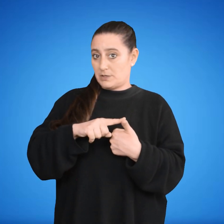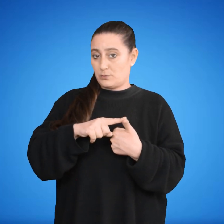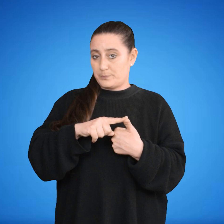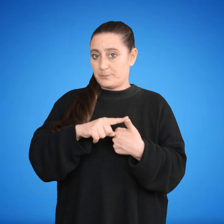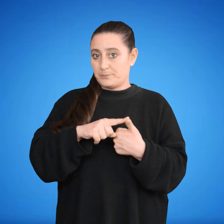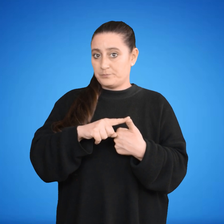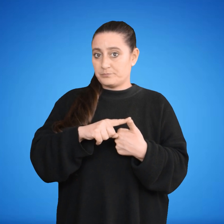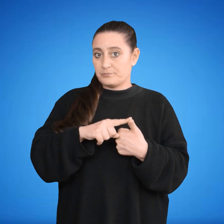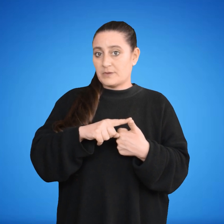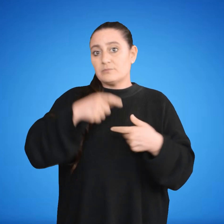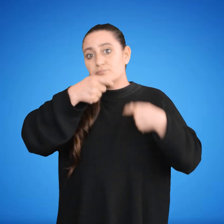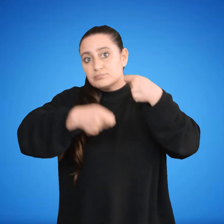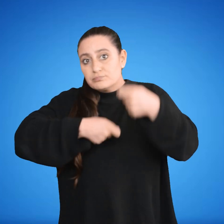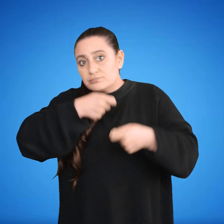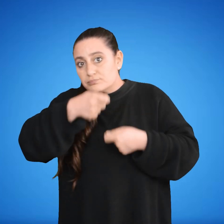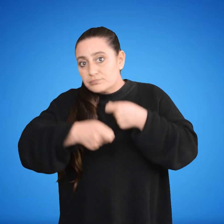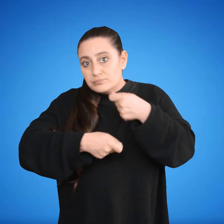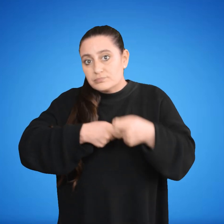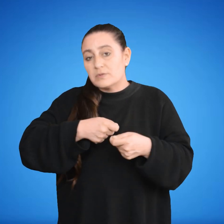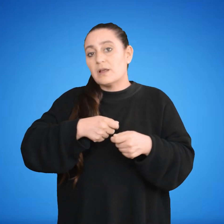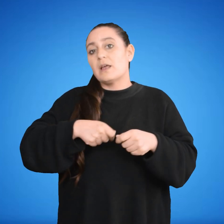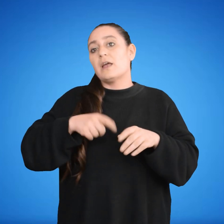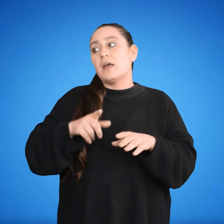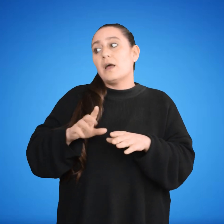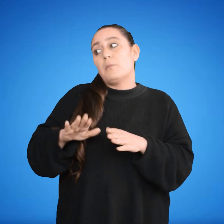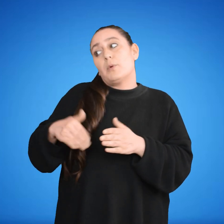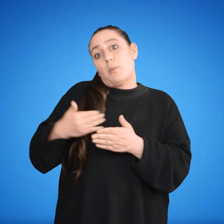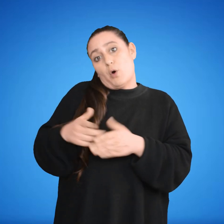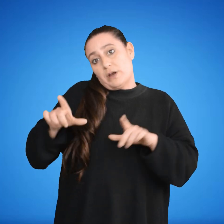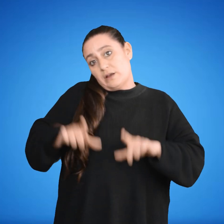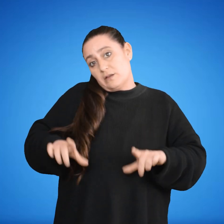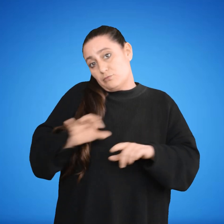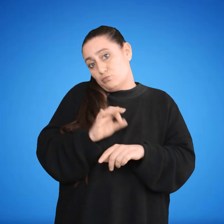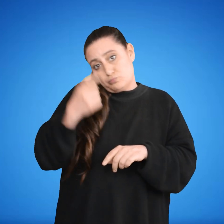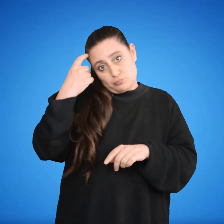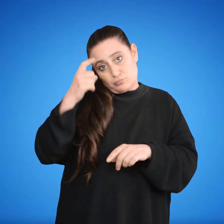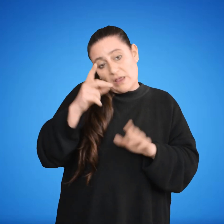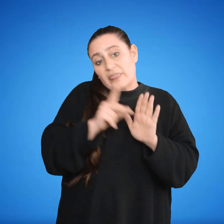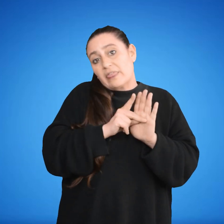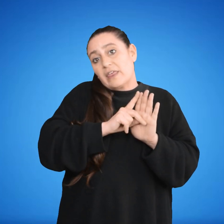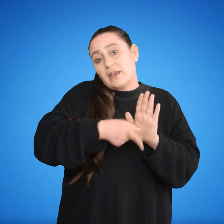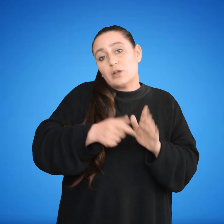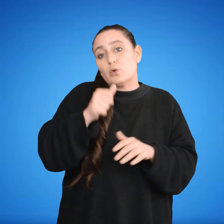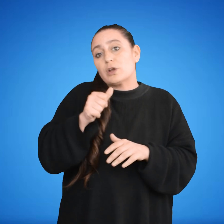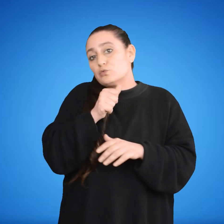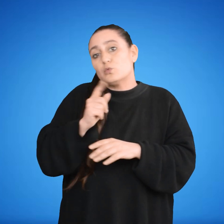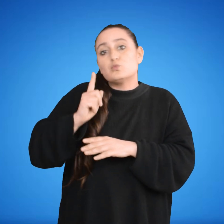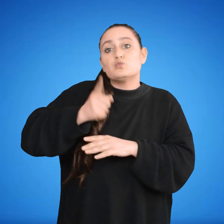Primero, dictar, a propuesta del Intendente o por su propia iniciativa, los decretos y resoluciones que juzgue